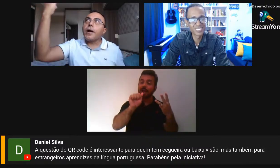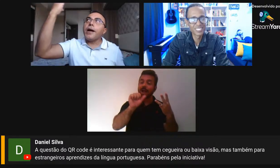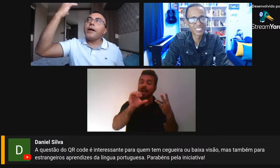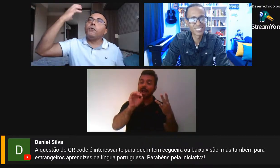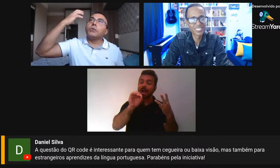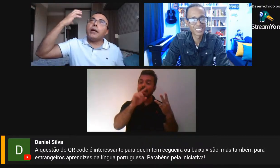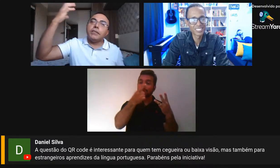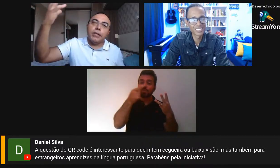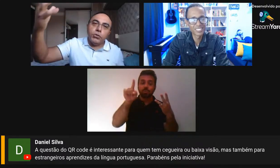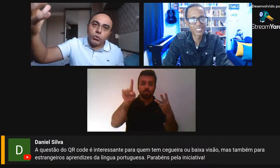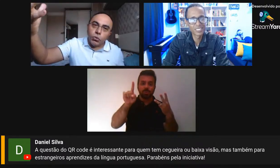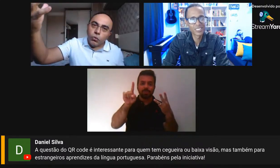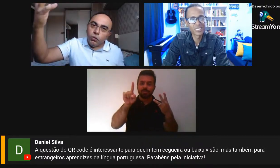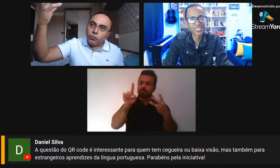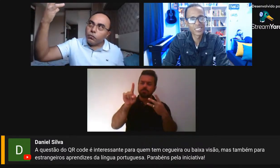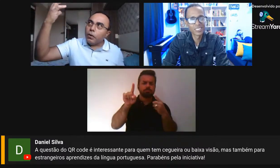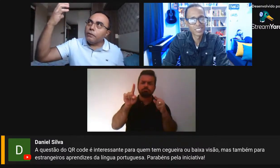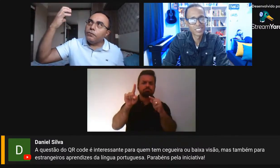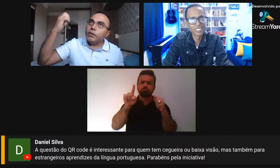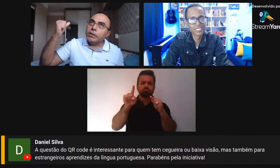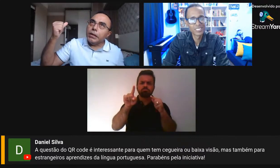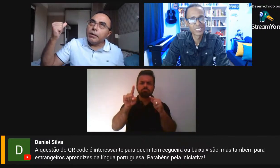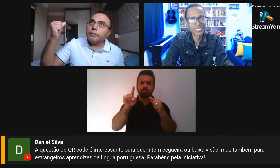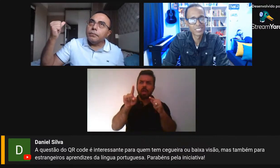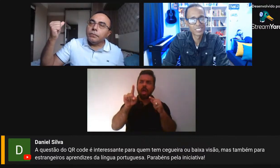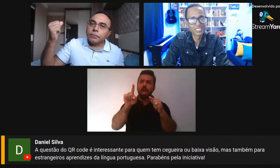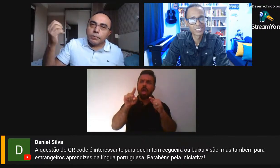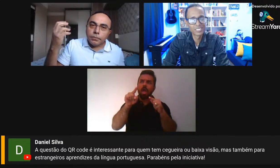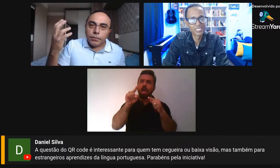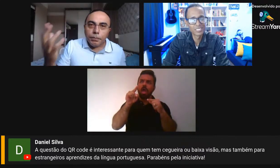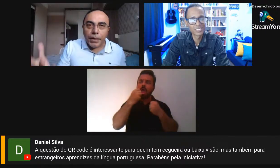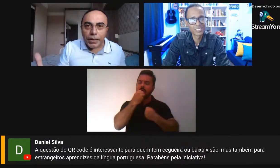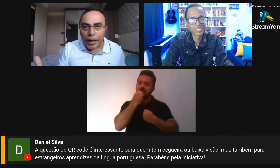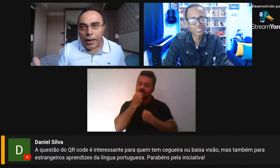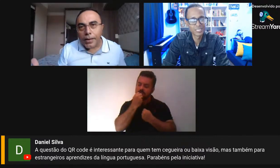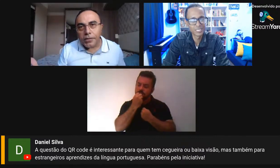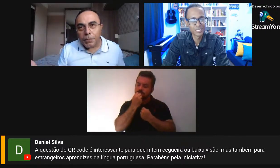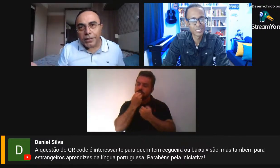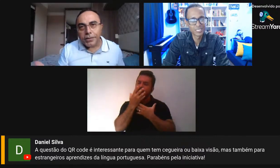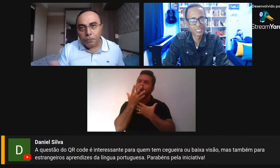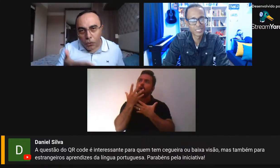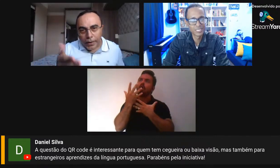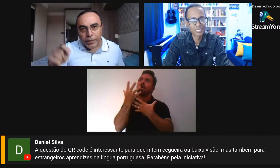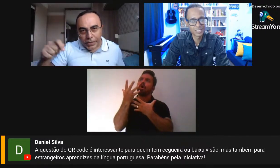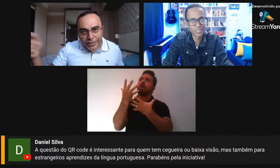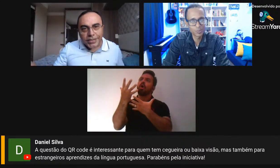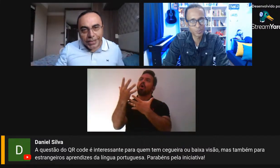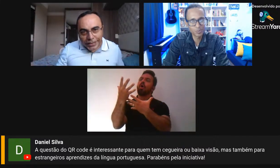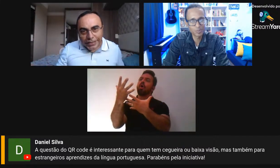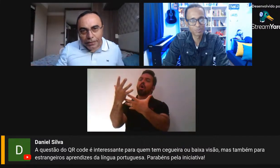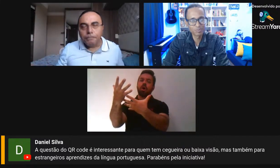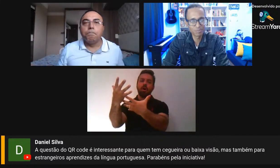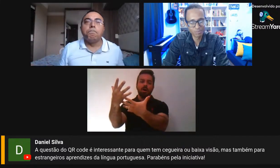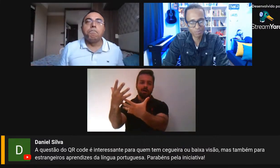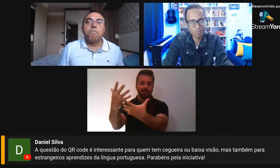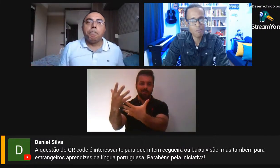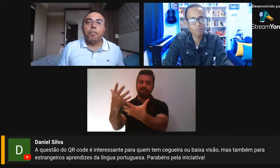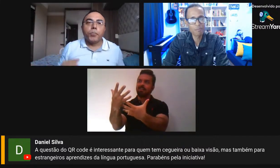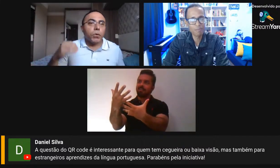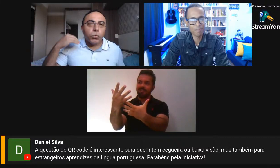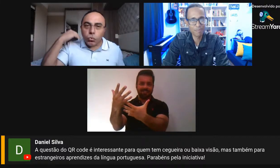evocar, eu vou trazer de novo a vida pela expressão poética, escrita,